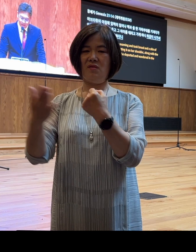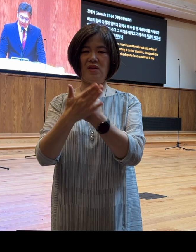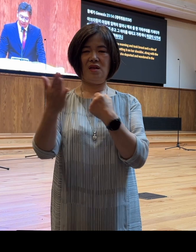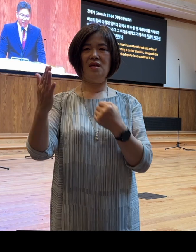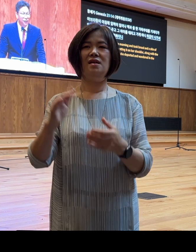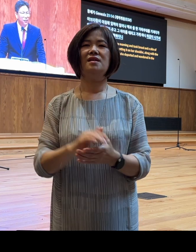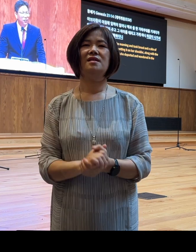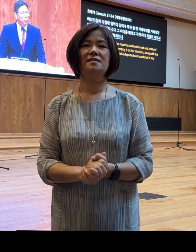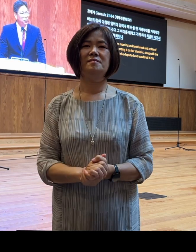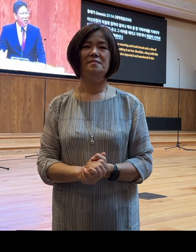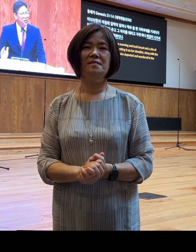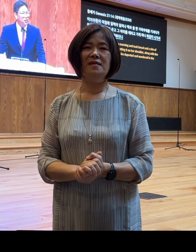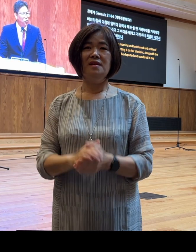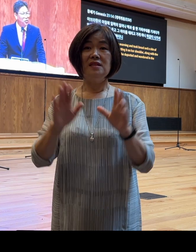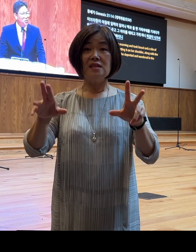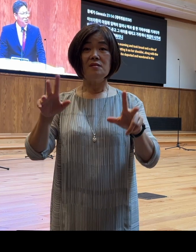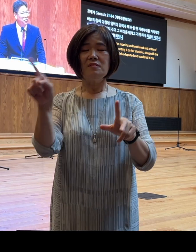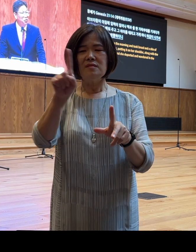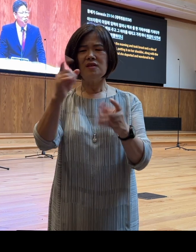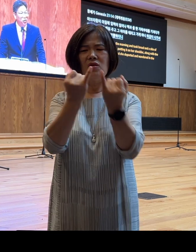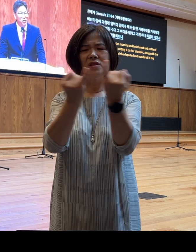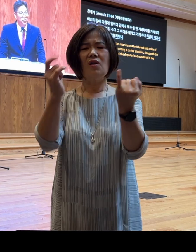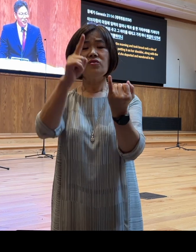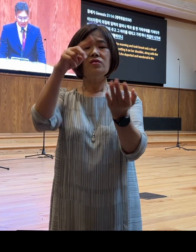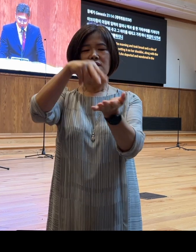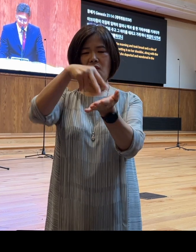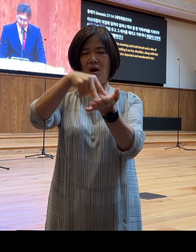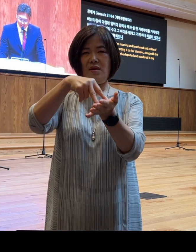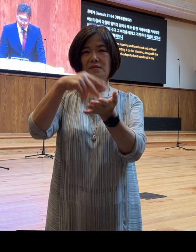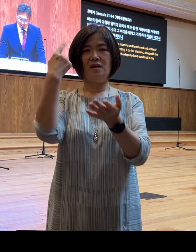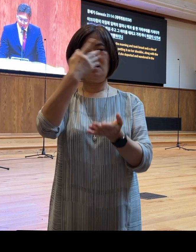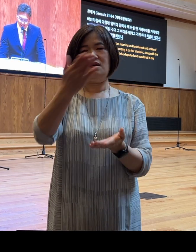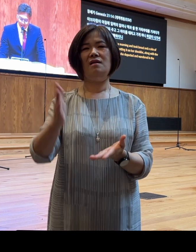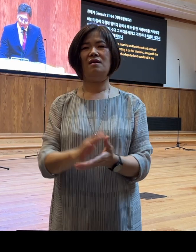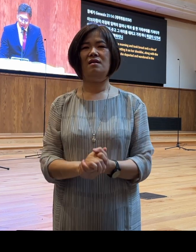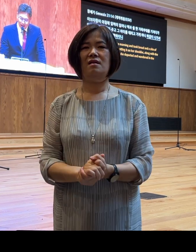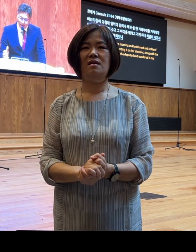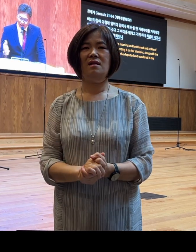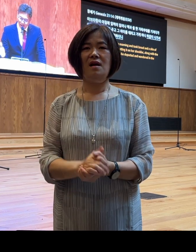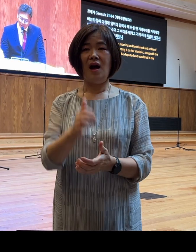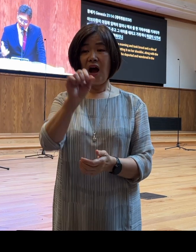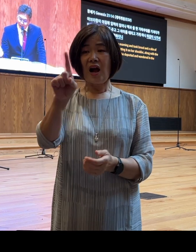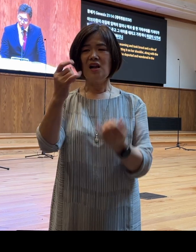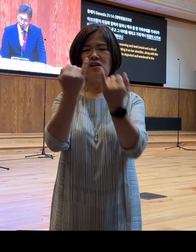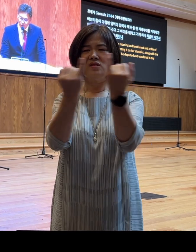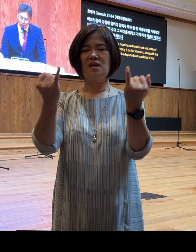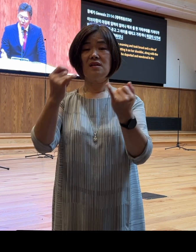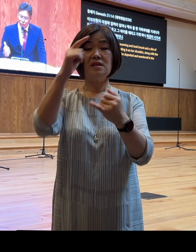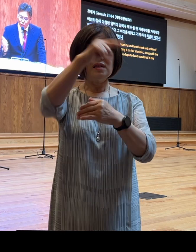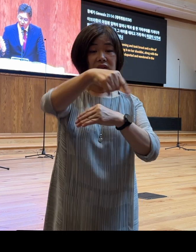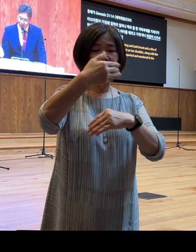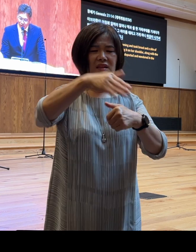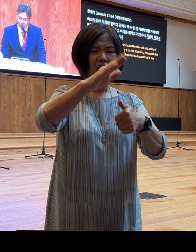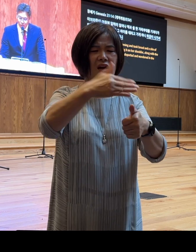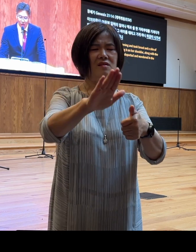여러분 지금 하갈이 어떤 상황 가운데 놓여있지요? 하갈이 나가서 부엘세바 광야에서